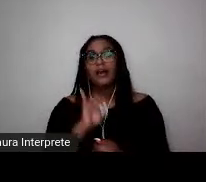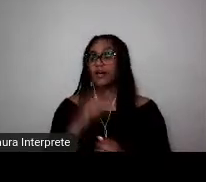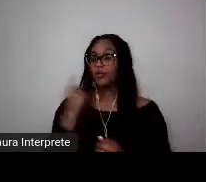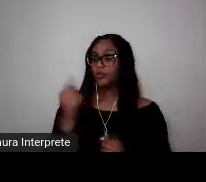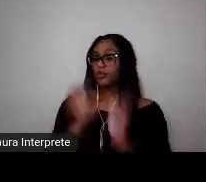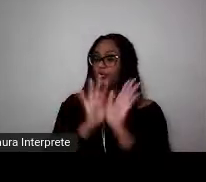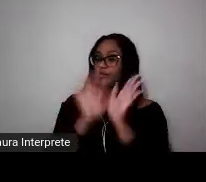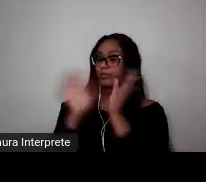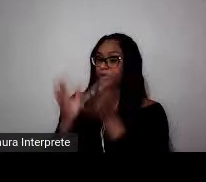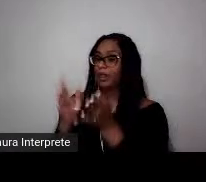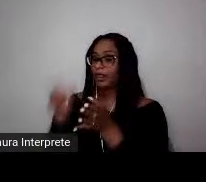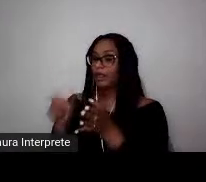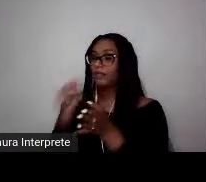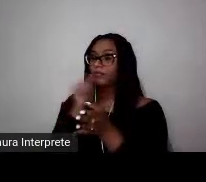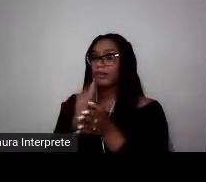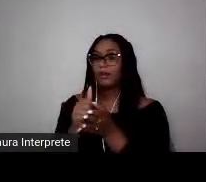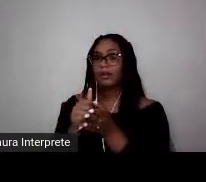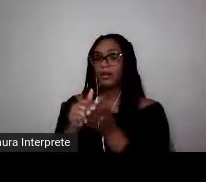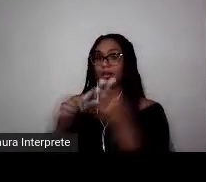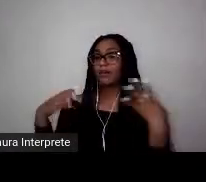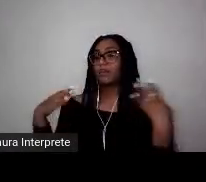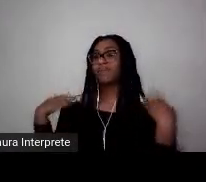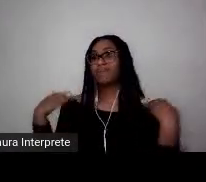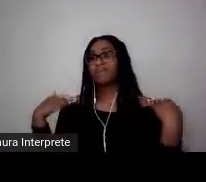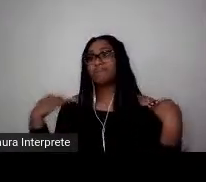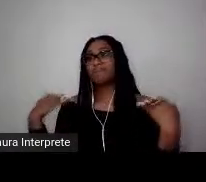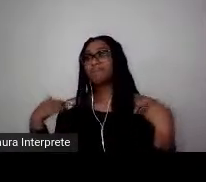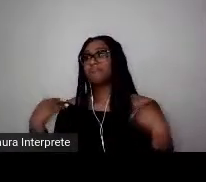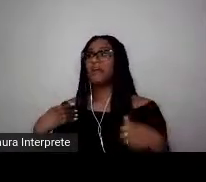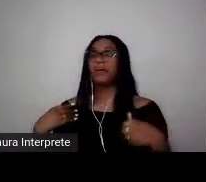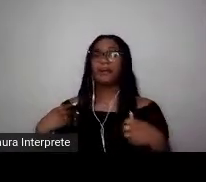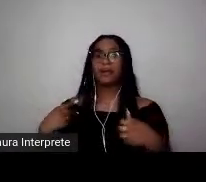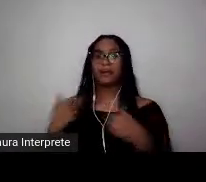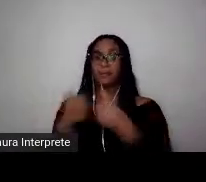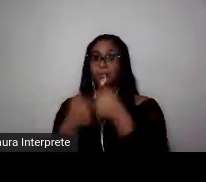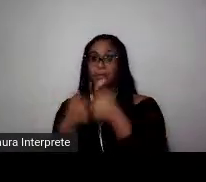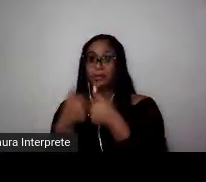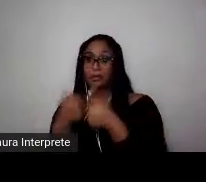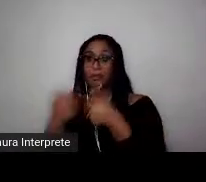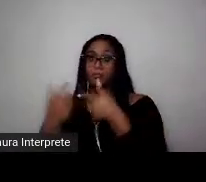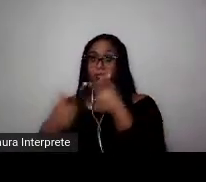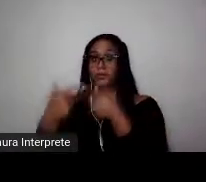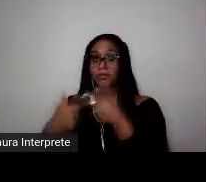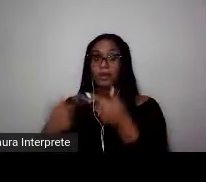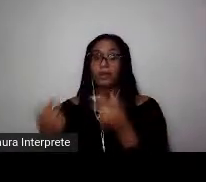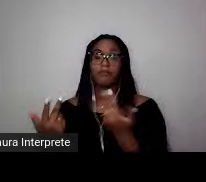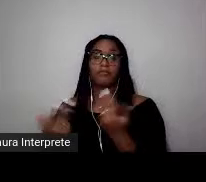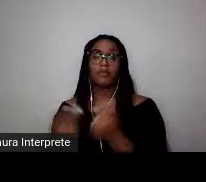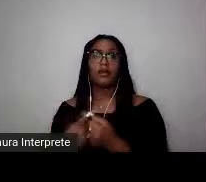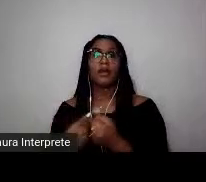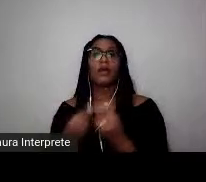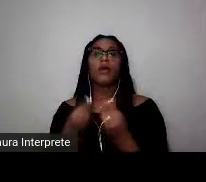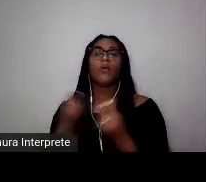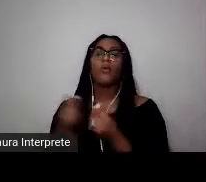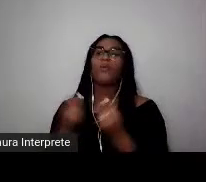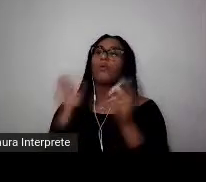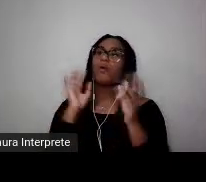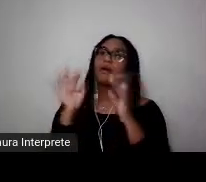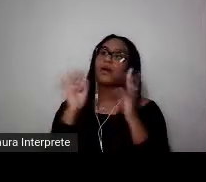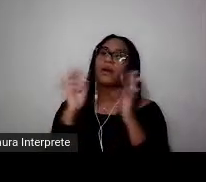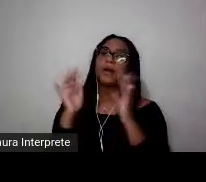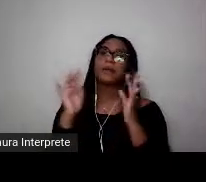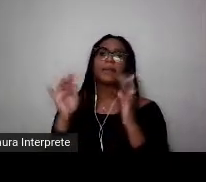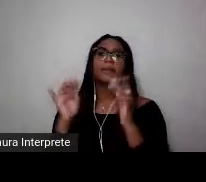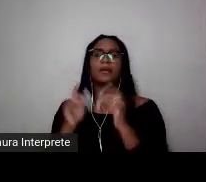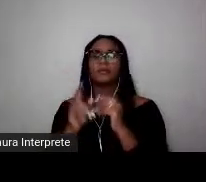a partir de categorias como lazer, amador e profissional, em suas múltiplas e inúmeras subdivisões, como que a gente pode pensar, designar e